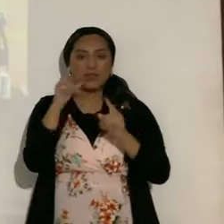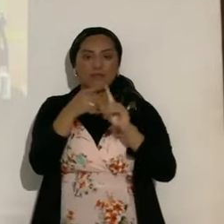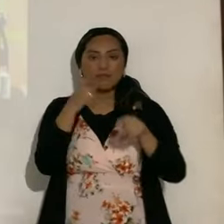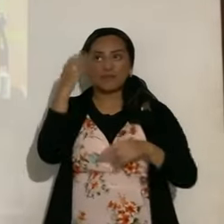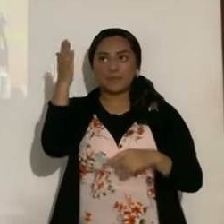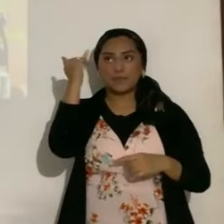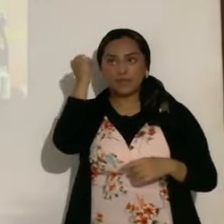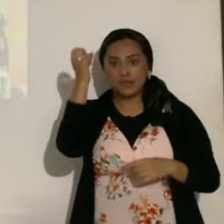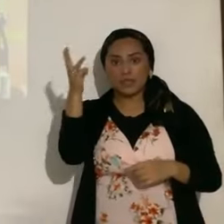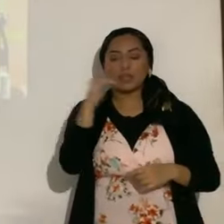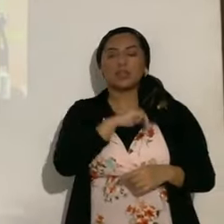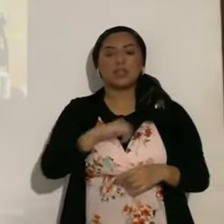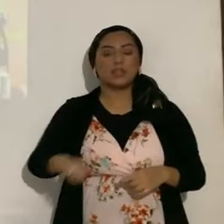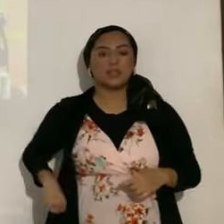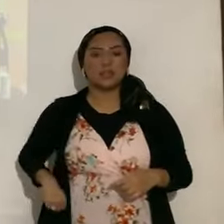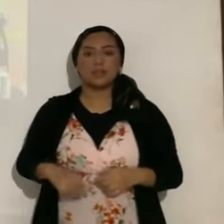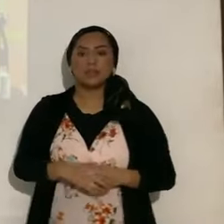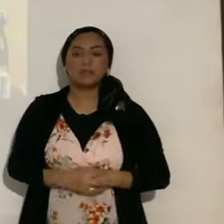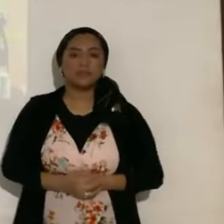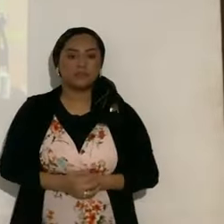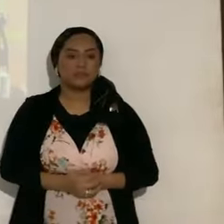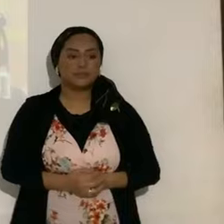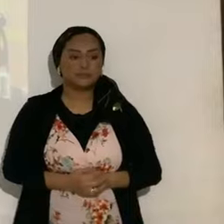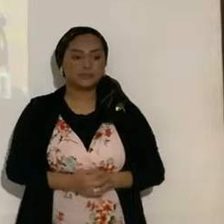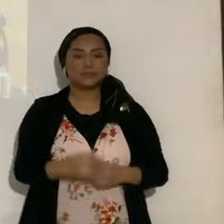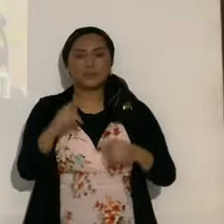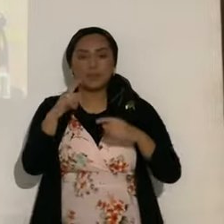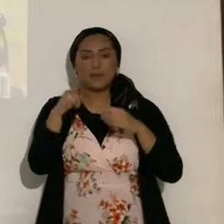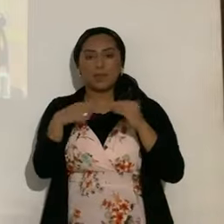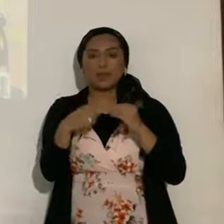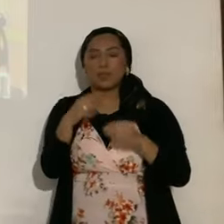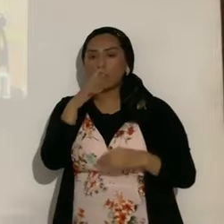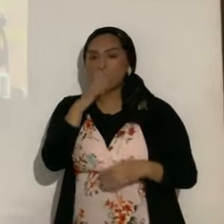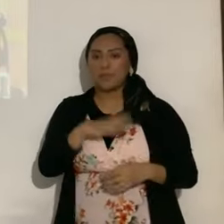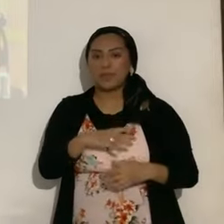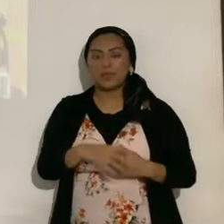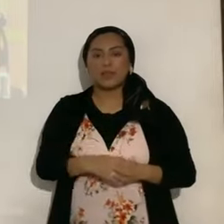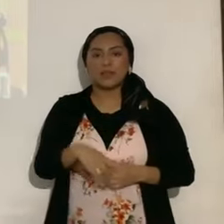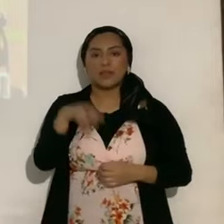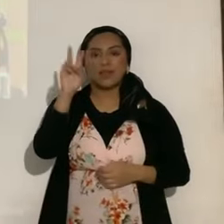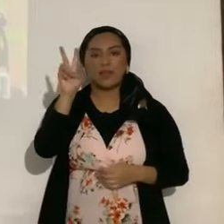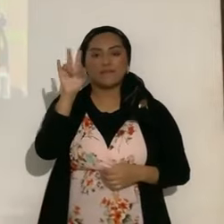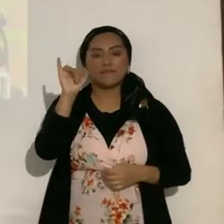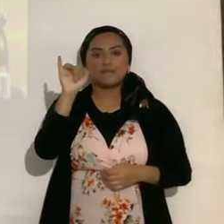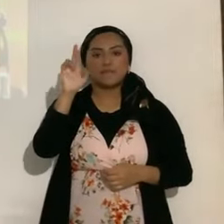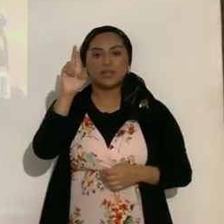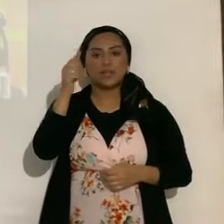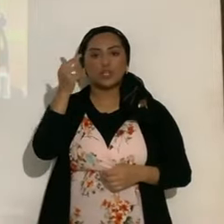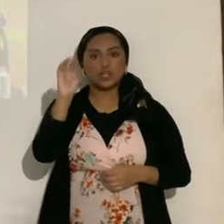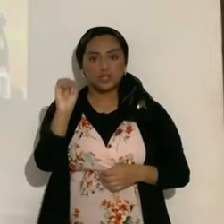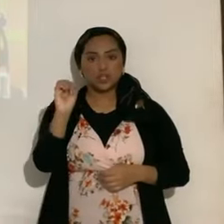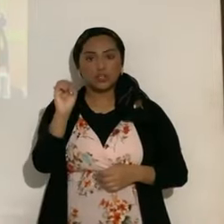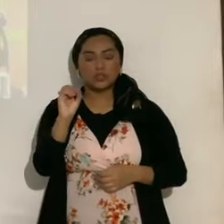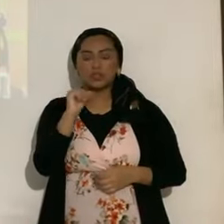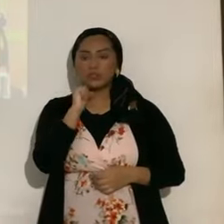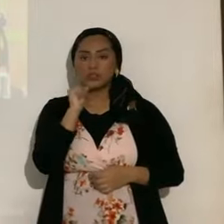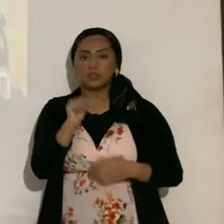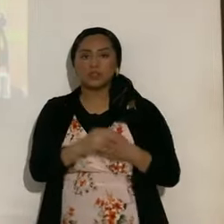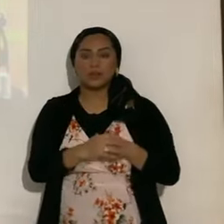Hamashiach, pero de la constelación de la mujer, lo que se ha conocido como Virgo. Entonces, no es astrología, repito, es